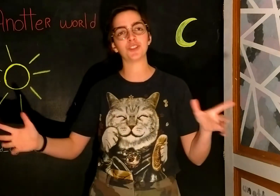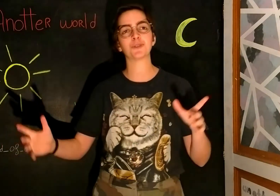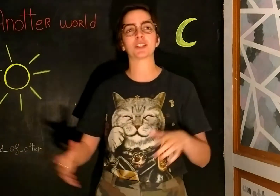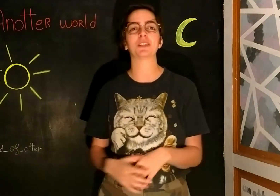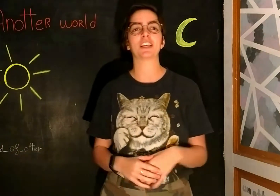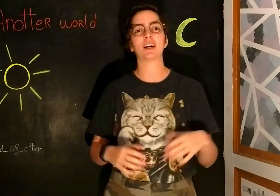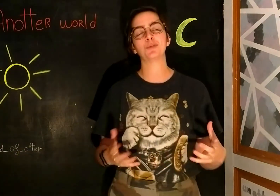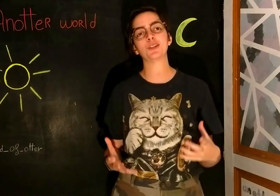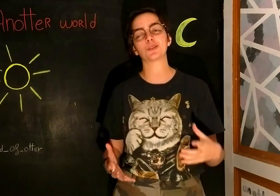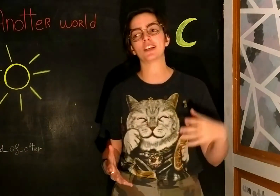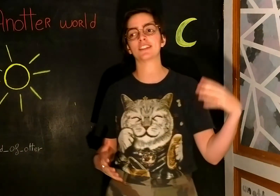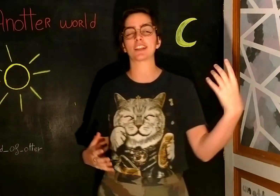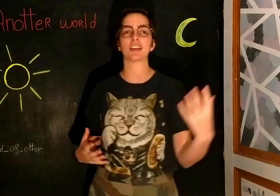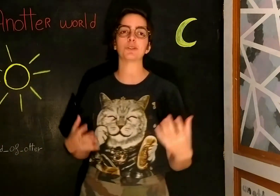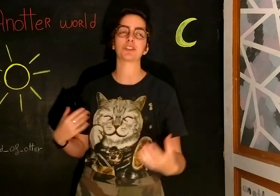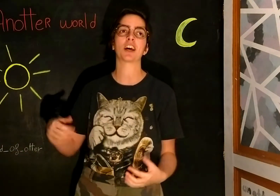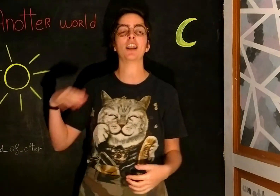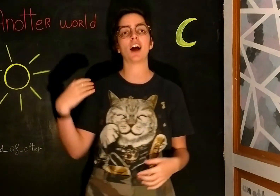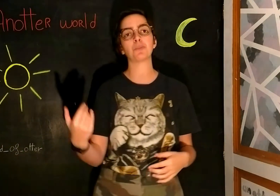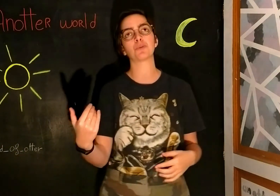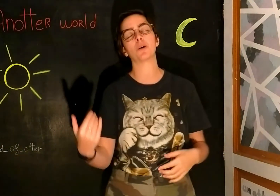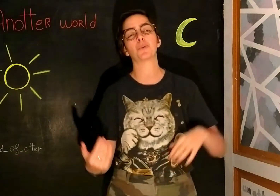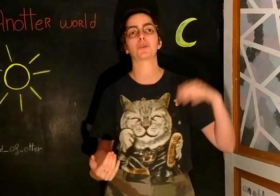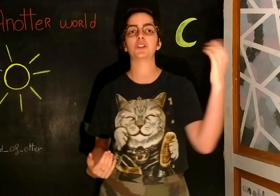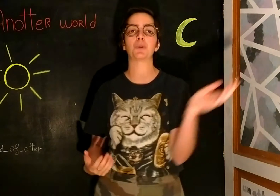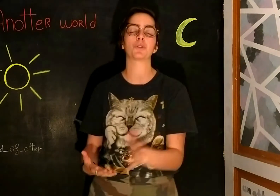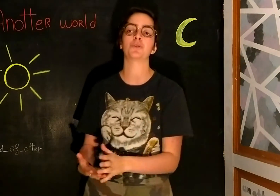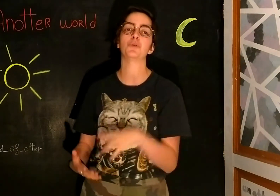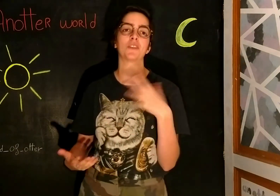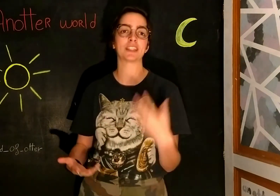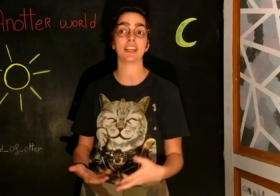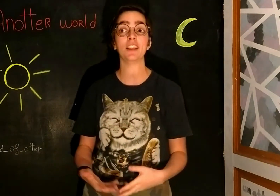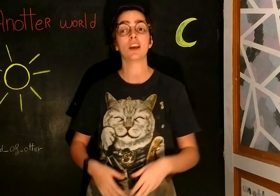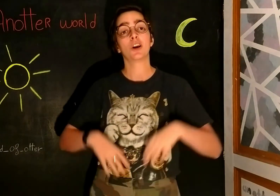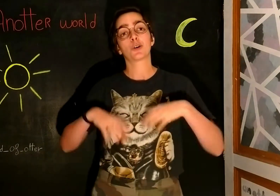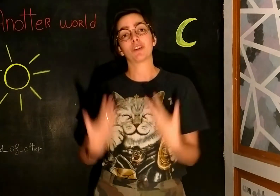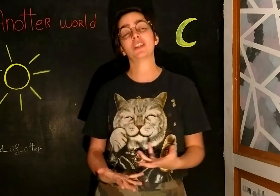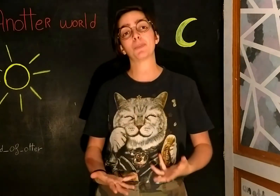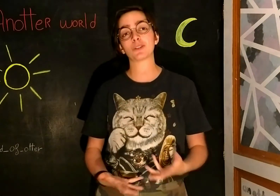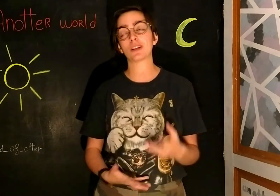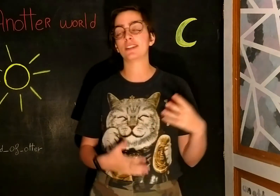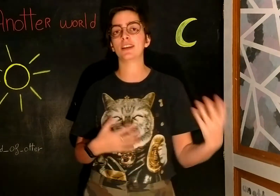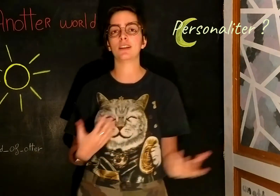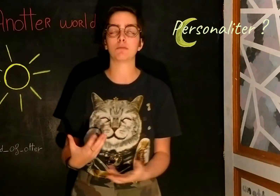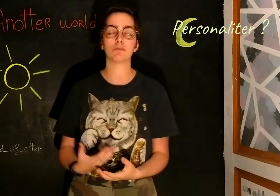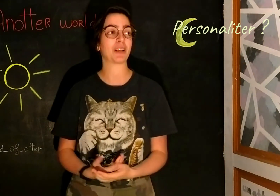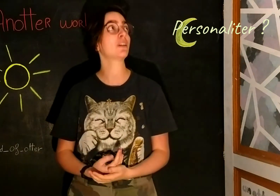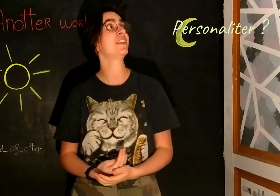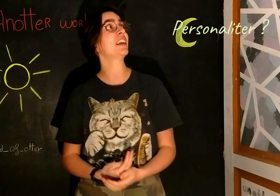je vais vous expliquer. Un bullet journal, c'est un carnet en général à point, on peut aussi le prendre vide ou avec des lignes. On va venir personnalité, personnalité,